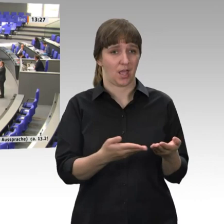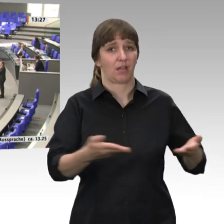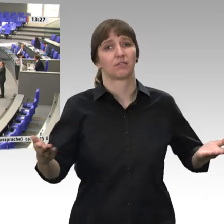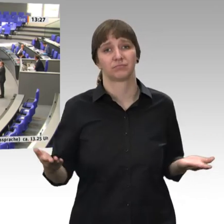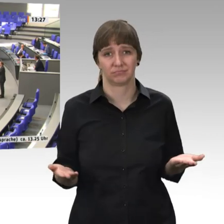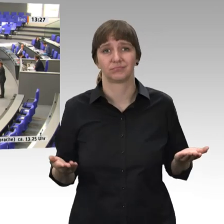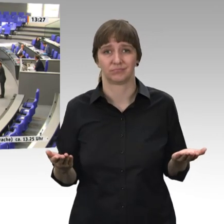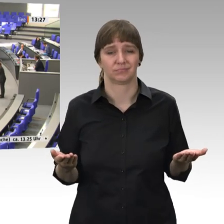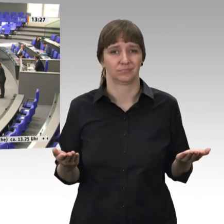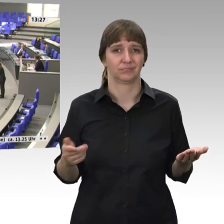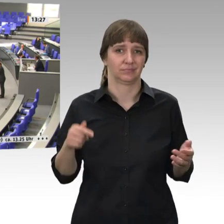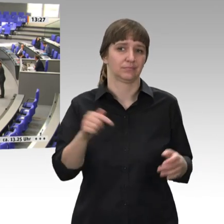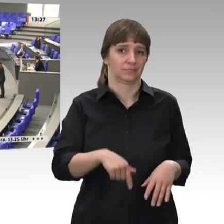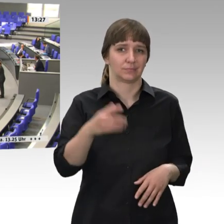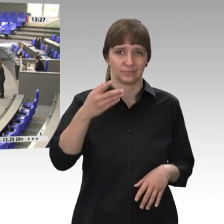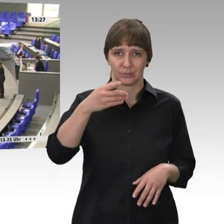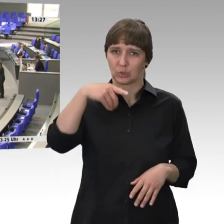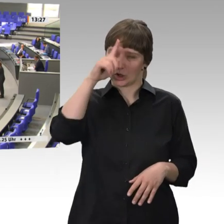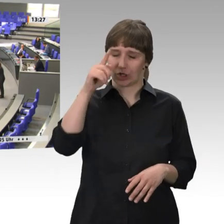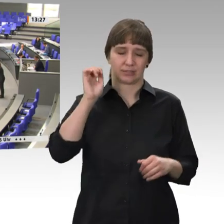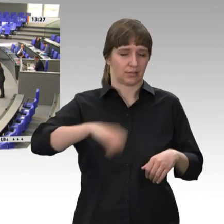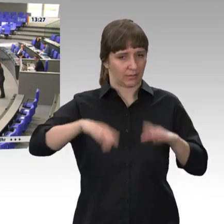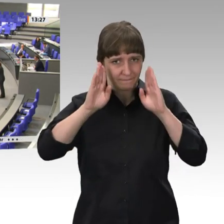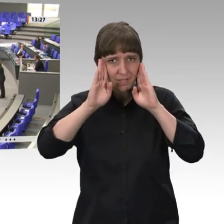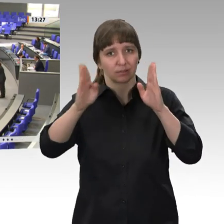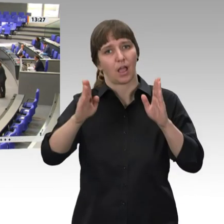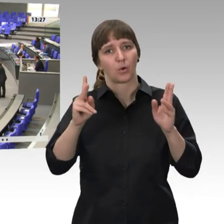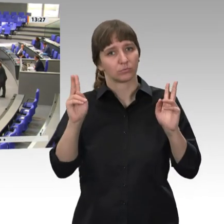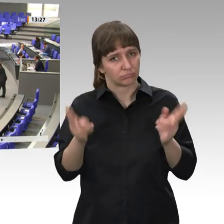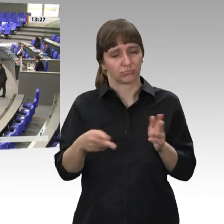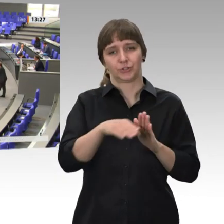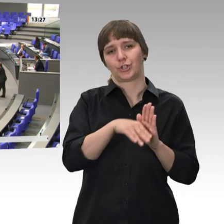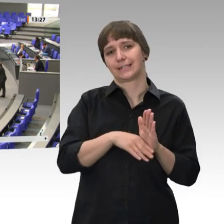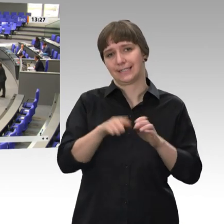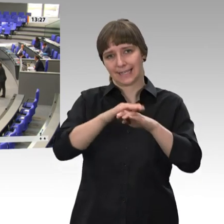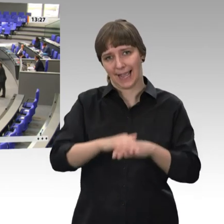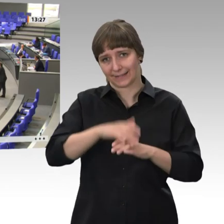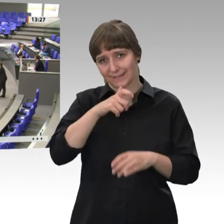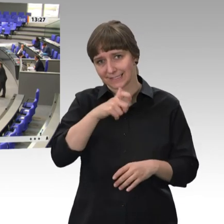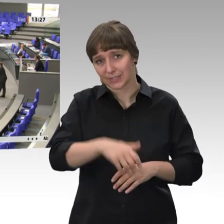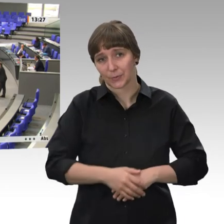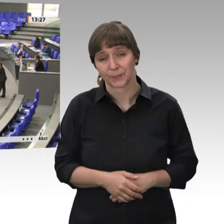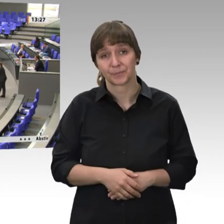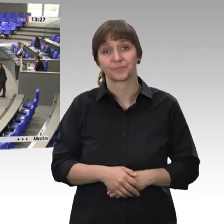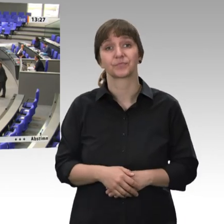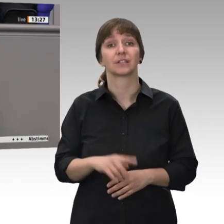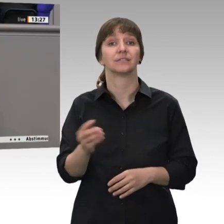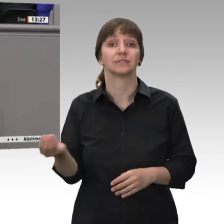die Altersversorgung verlassen, insbesondere auf die gesetzliche Rentenversicherung. Gleichzeitig sind wir gut gefahren über die